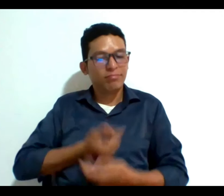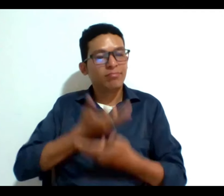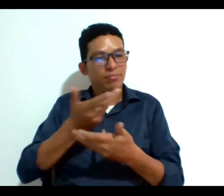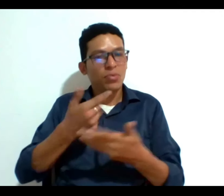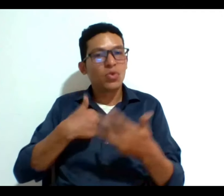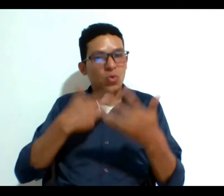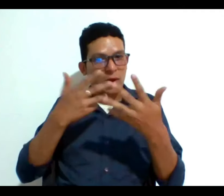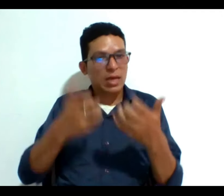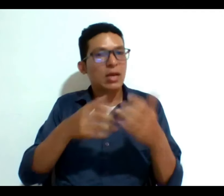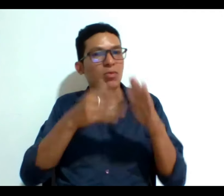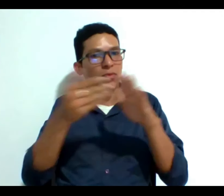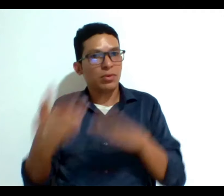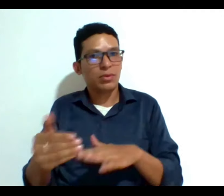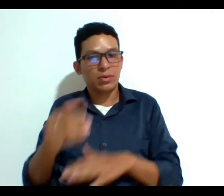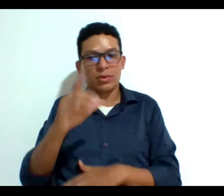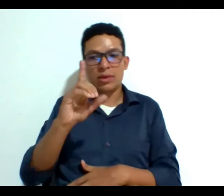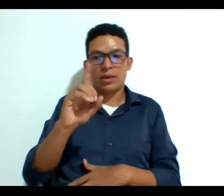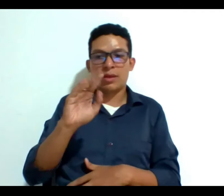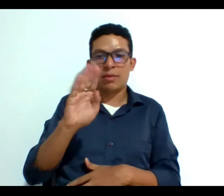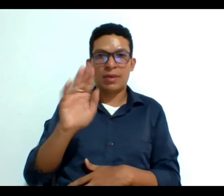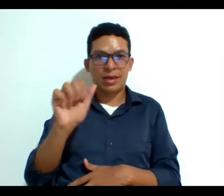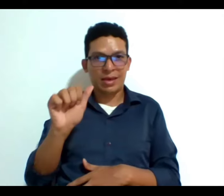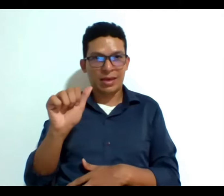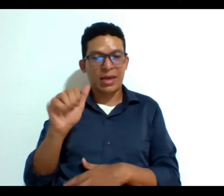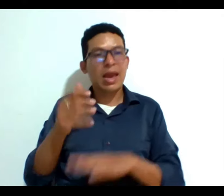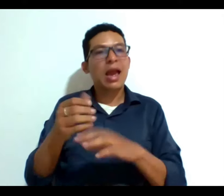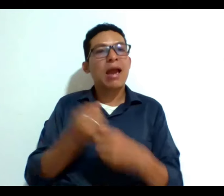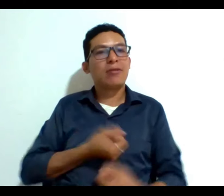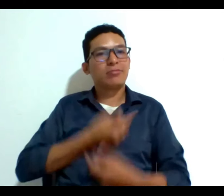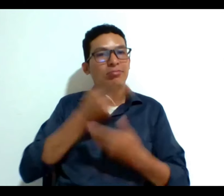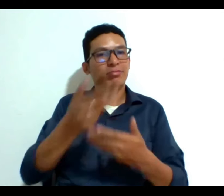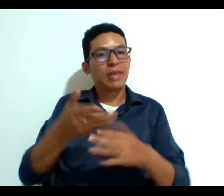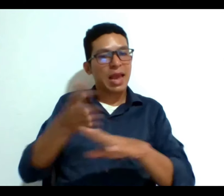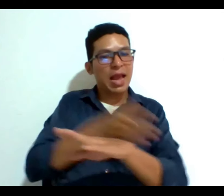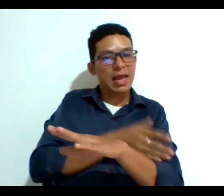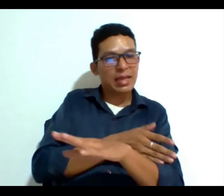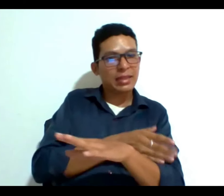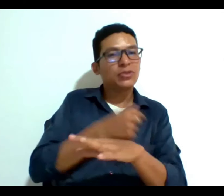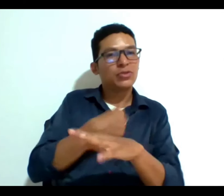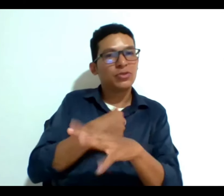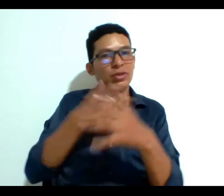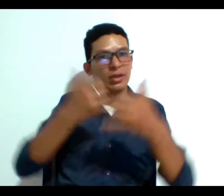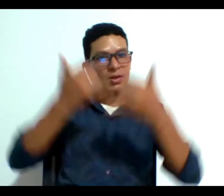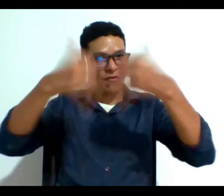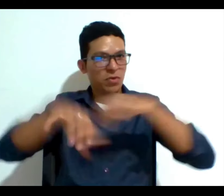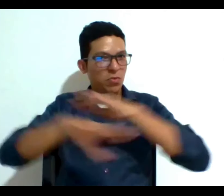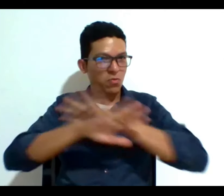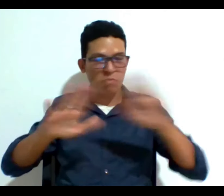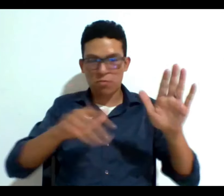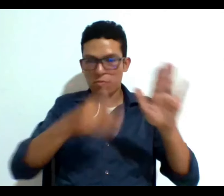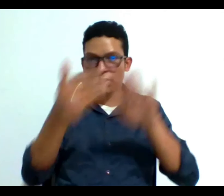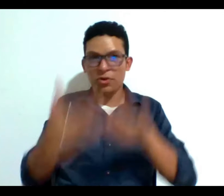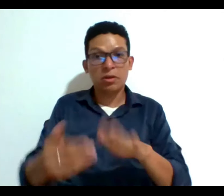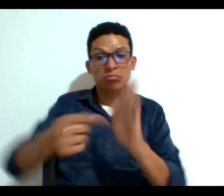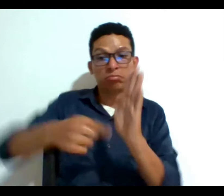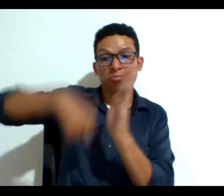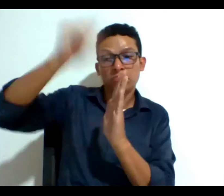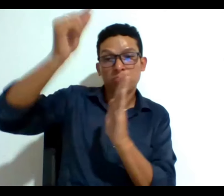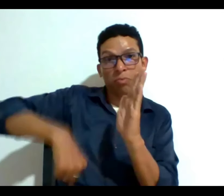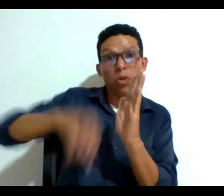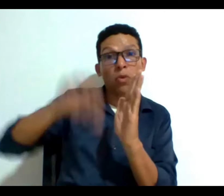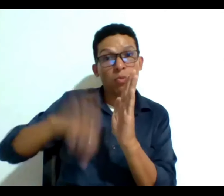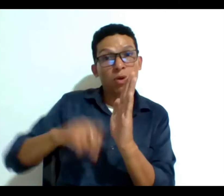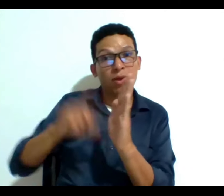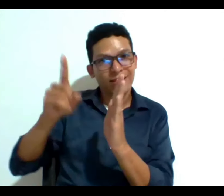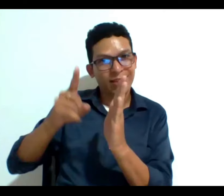las DBA las declaraciones anticipadas del fin de la vida que podemos ir a una notaría y dejarlas por escrito las podemos hablar con